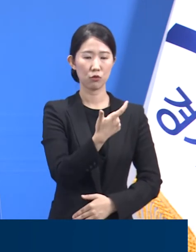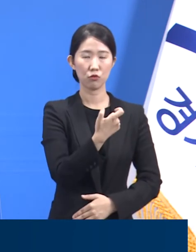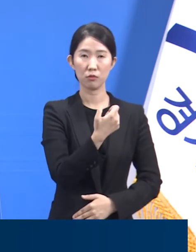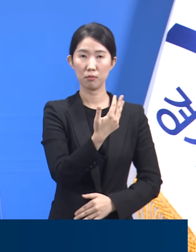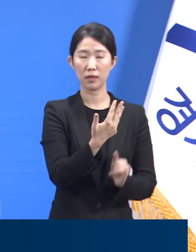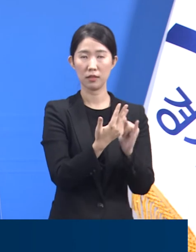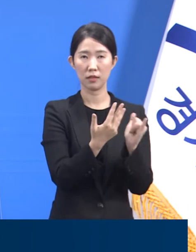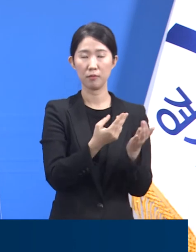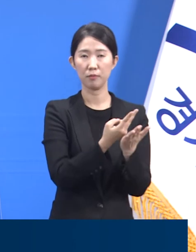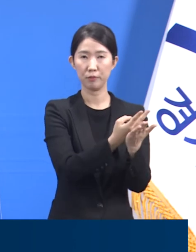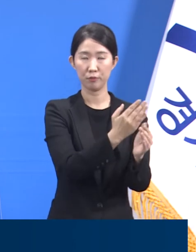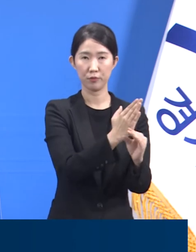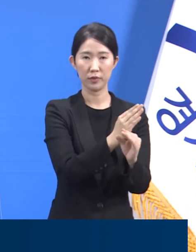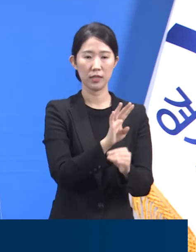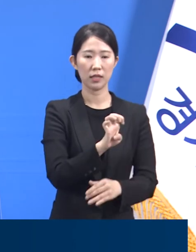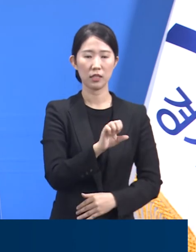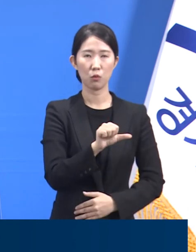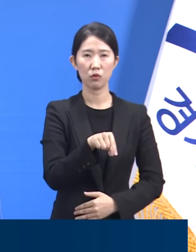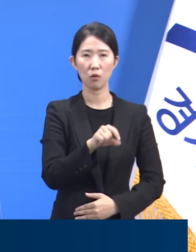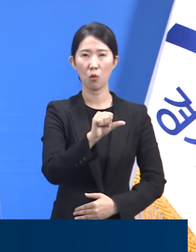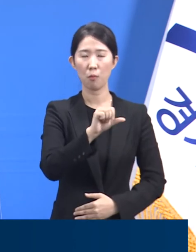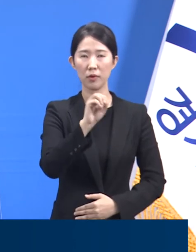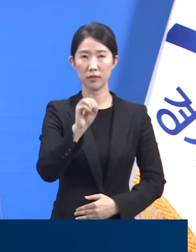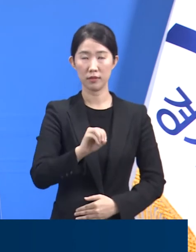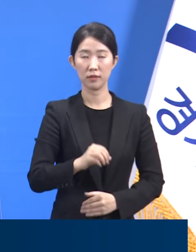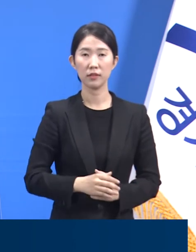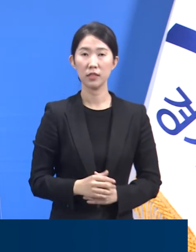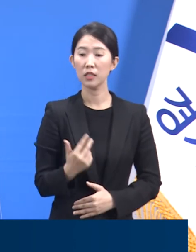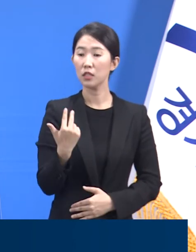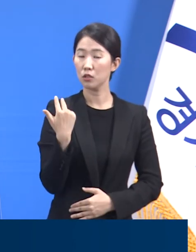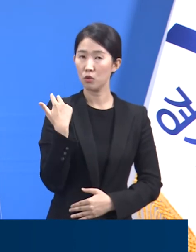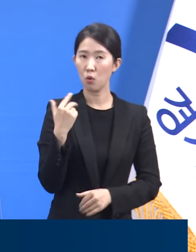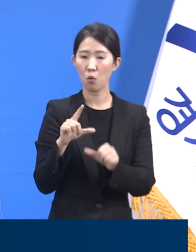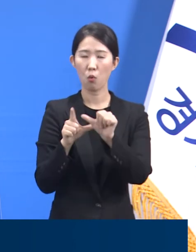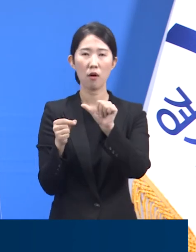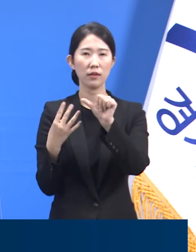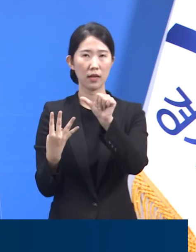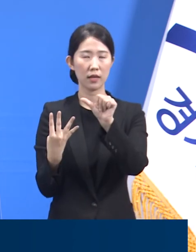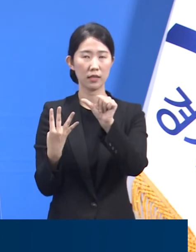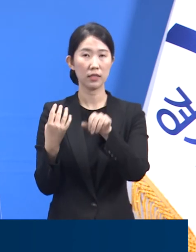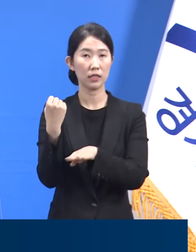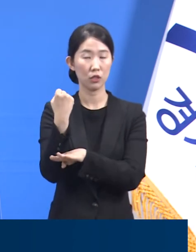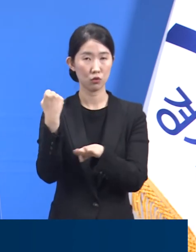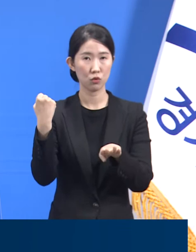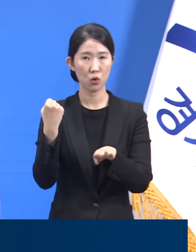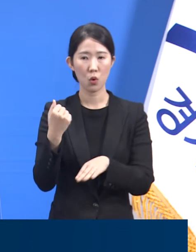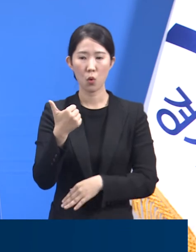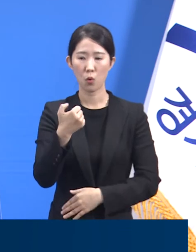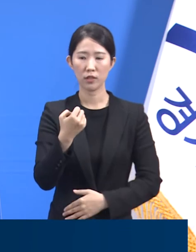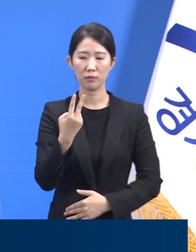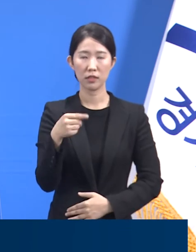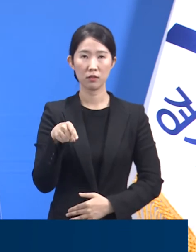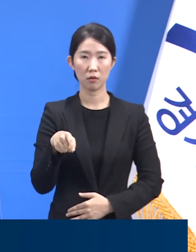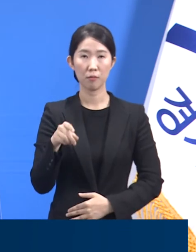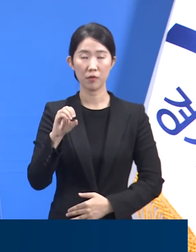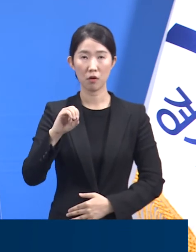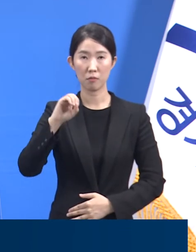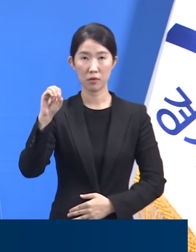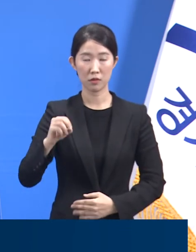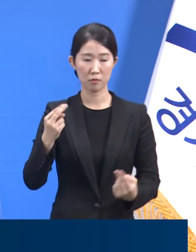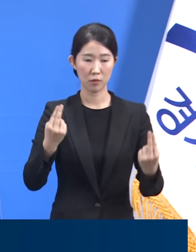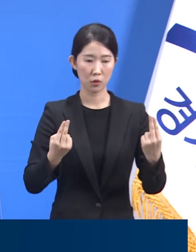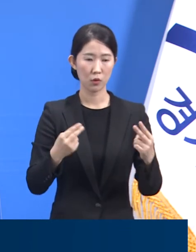.5%입니다. 일주일 전 5월 4일 18시 기준 52.0% 대비 2.5